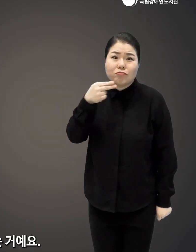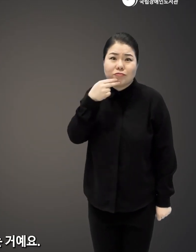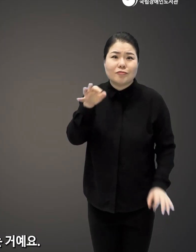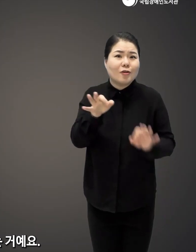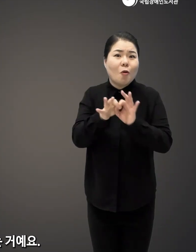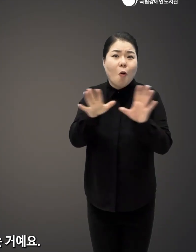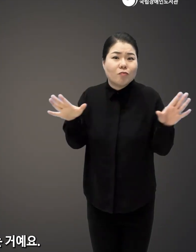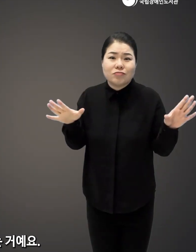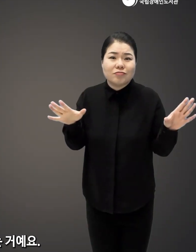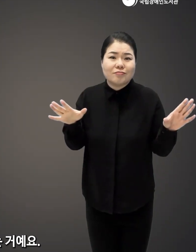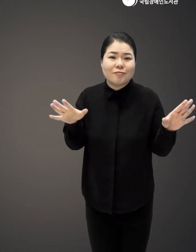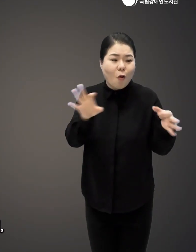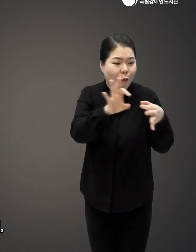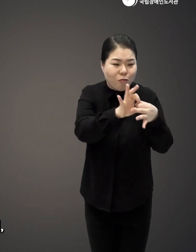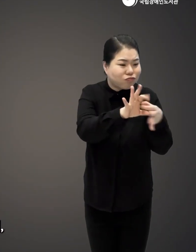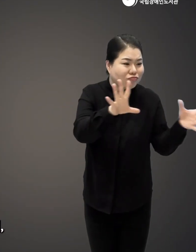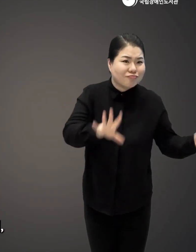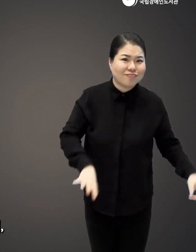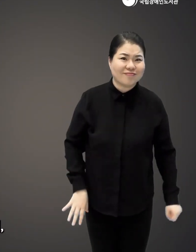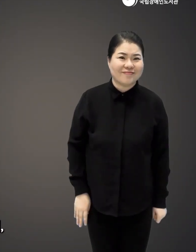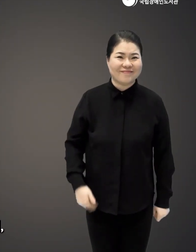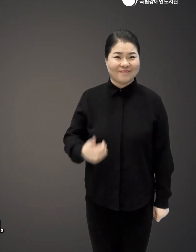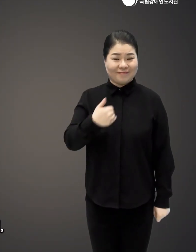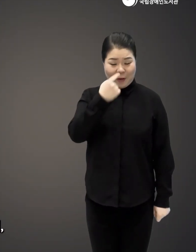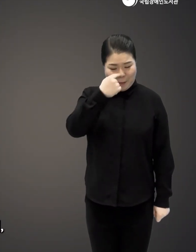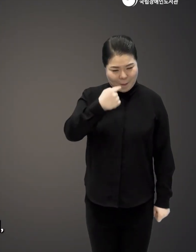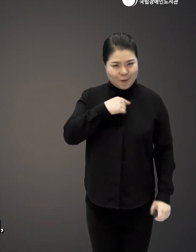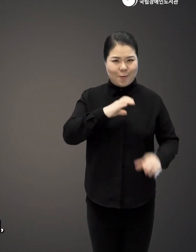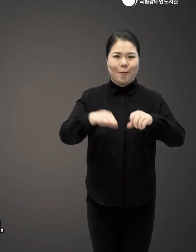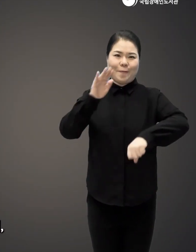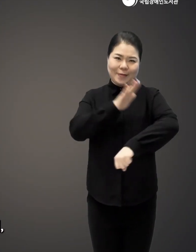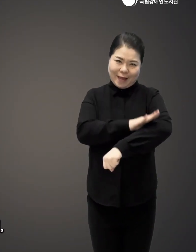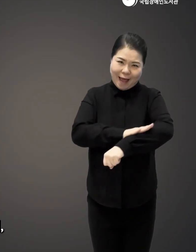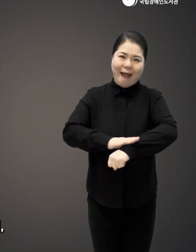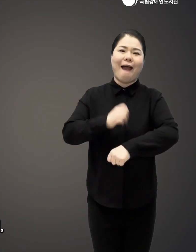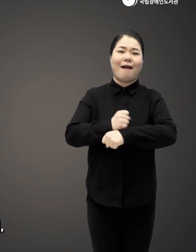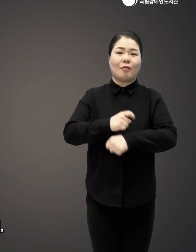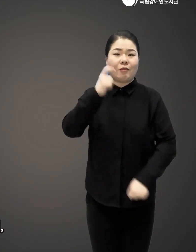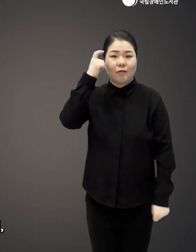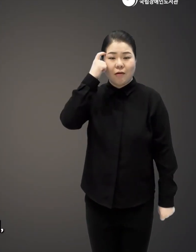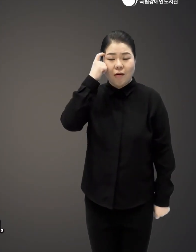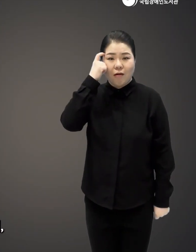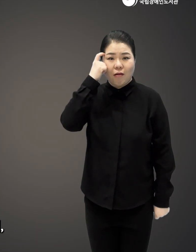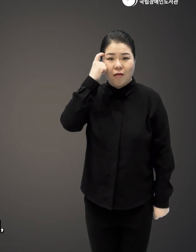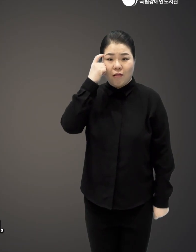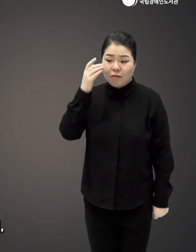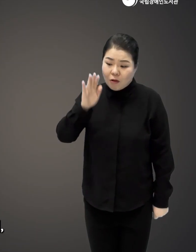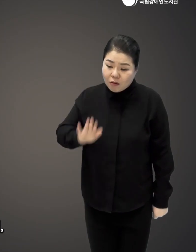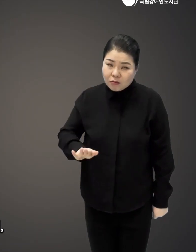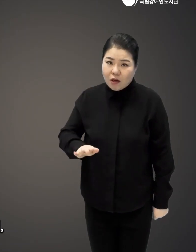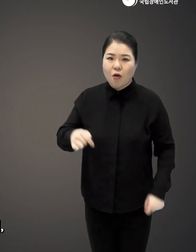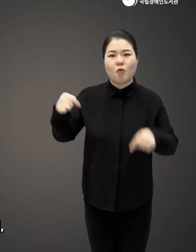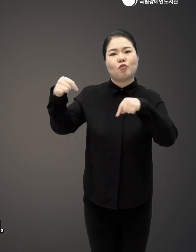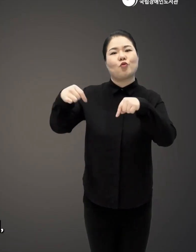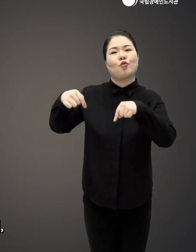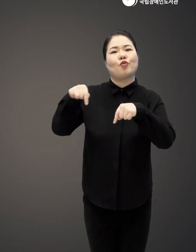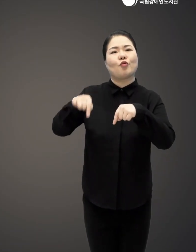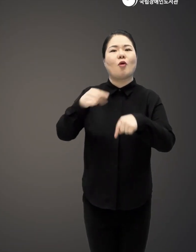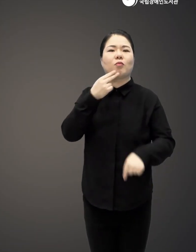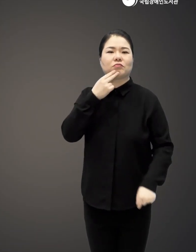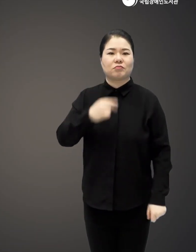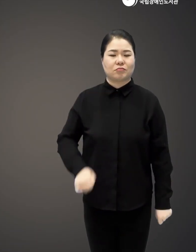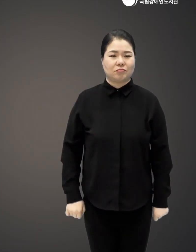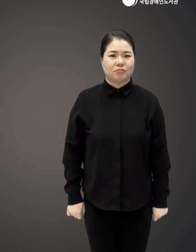관계를 맺고 있든 상관이 없다는 거예요 그래서 나는 굉장히 소통을 잘한다 라고 생각을 한다는데 조율이 빠졌습니다